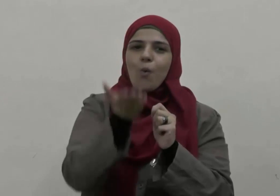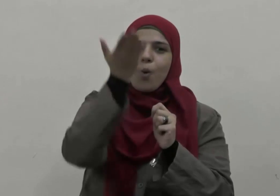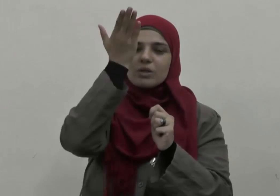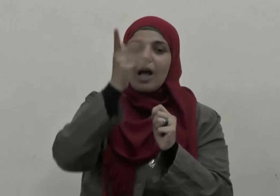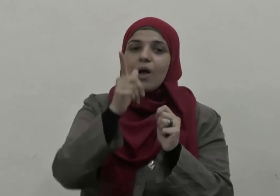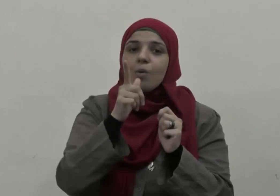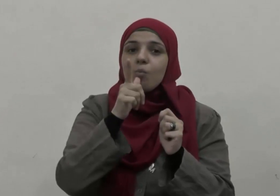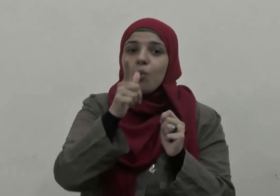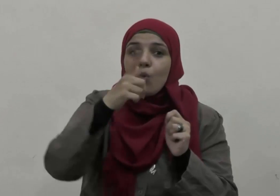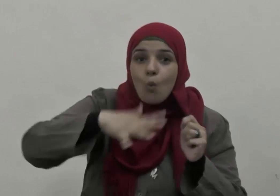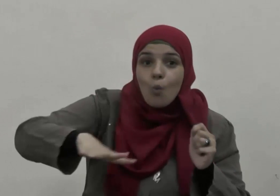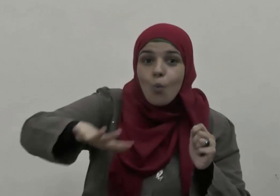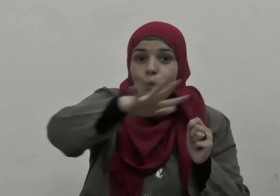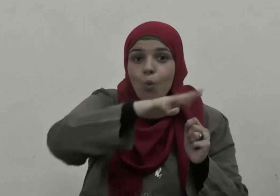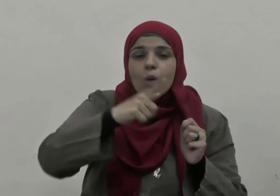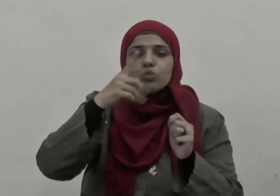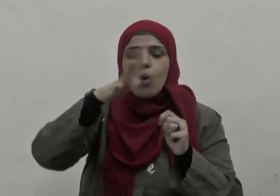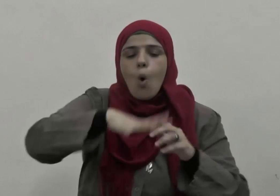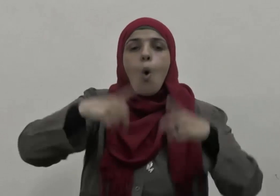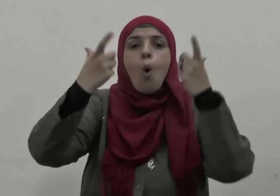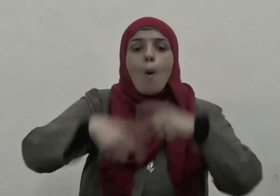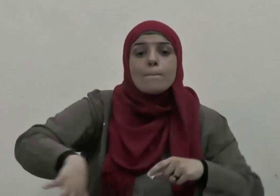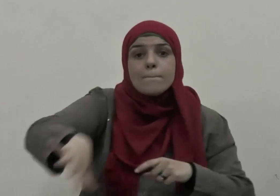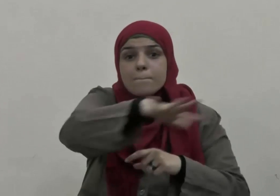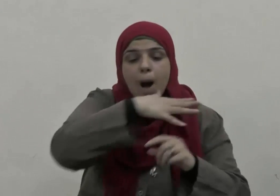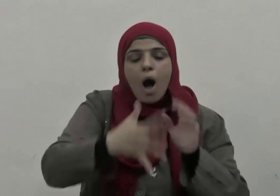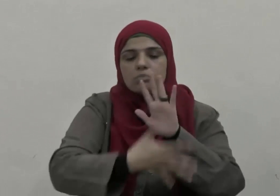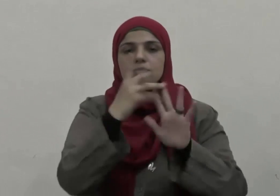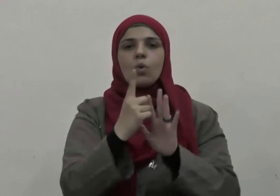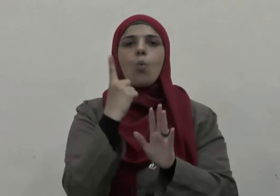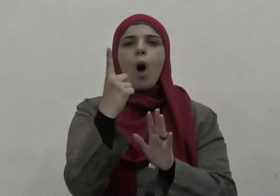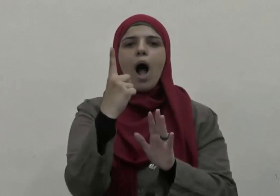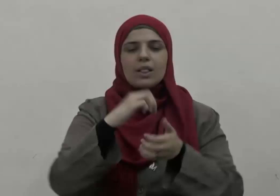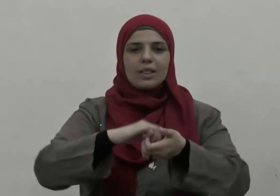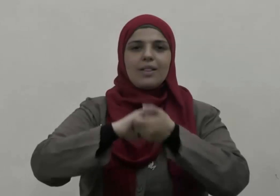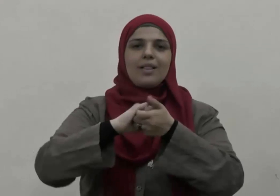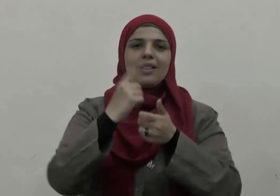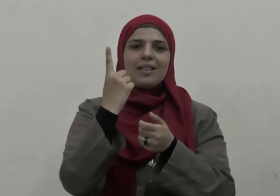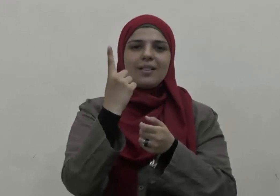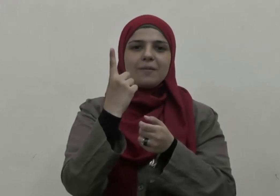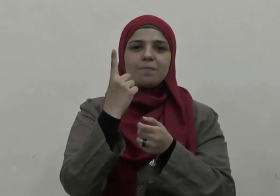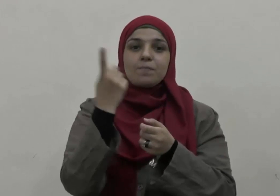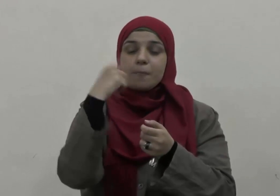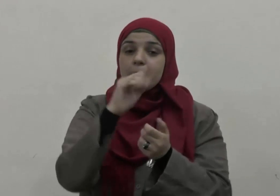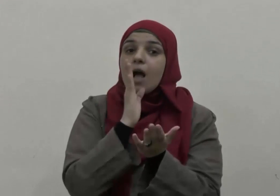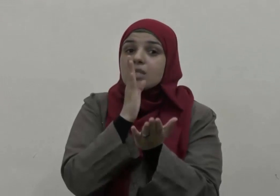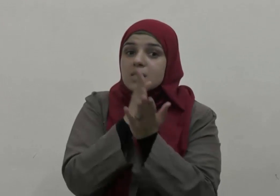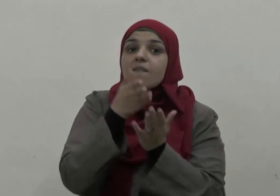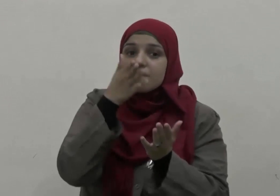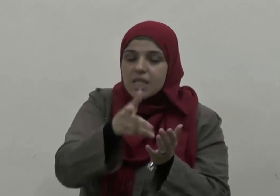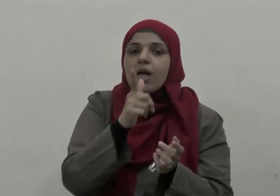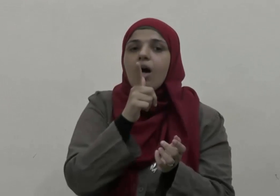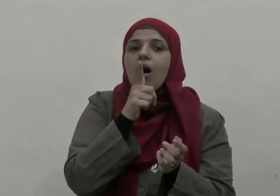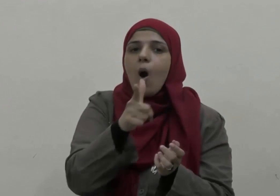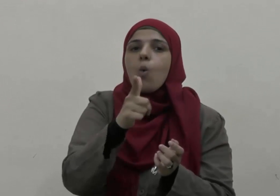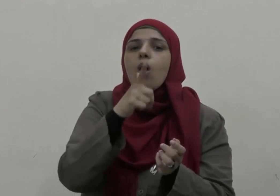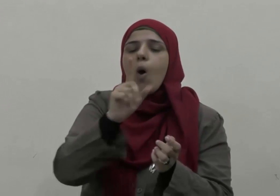وإنها به أمتكم أمةً واحدة ويصدق فيهم قول